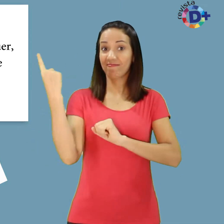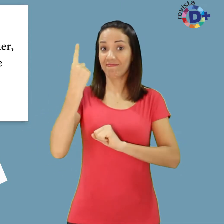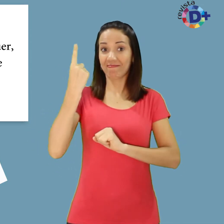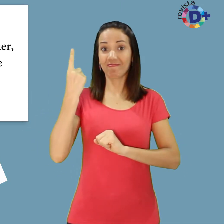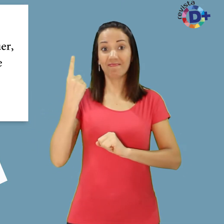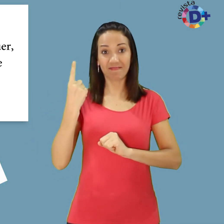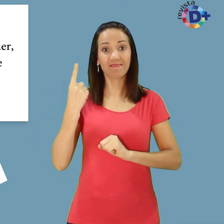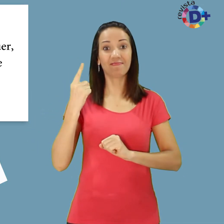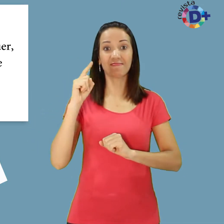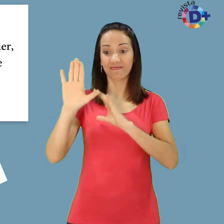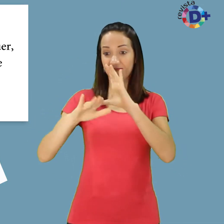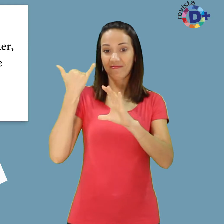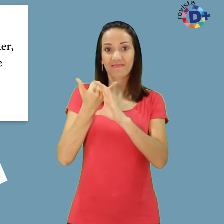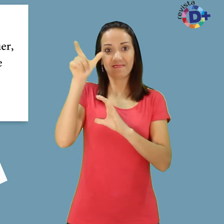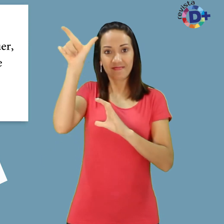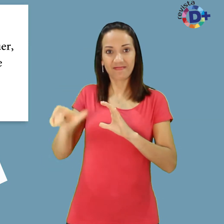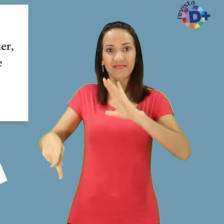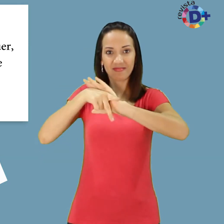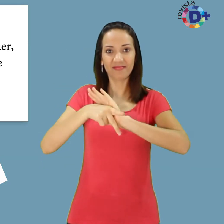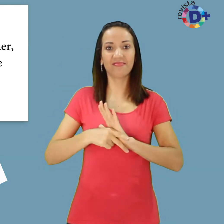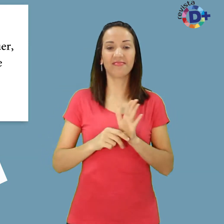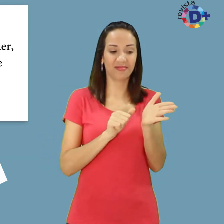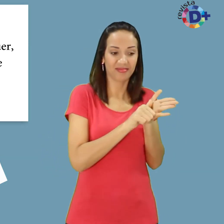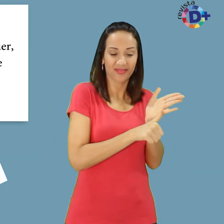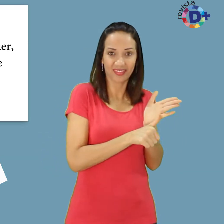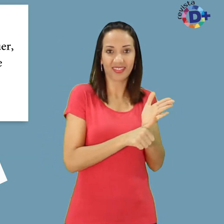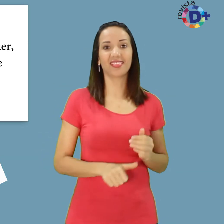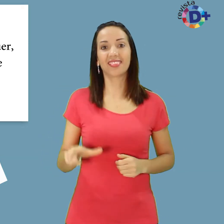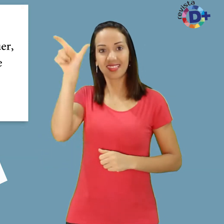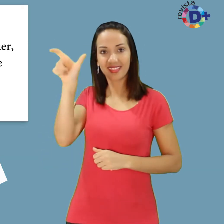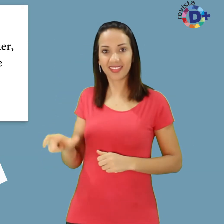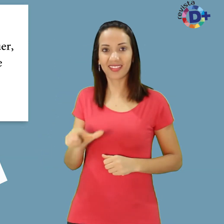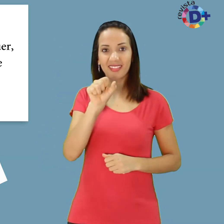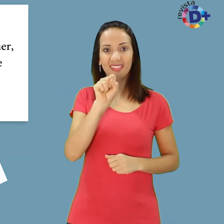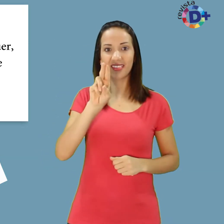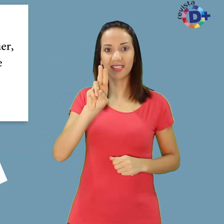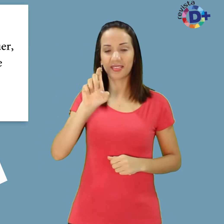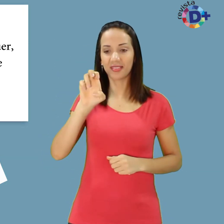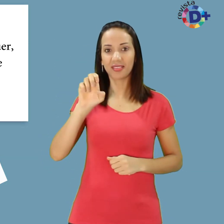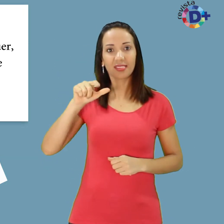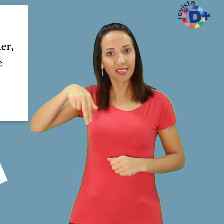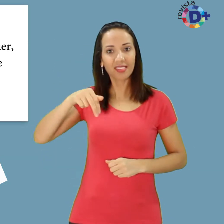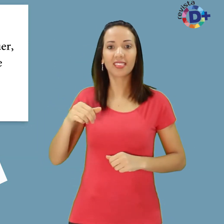do Brasil com síndrome de Down, e Suelen Almeida, cadeirante e também youtuber.